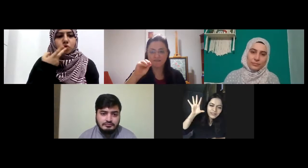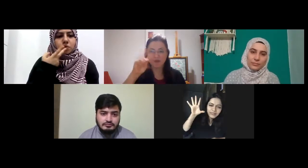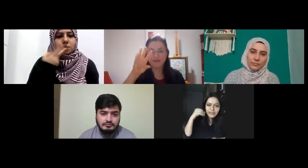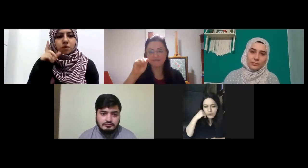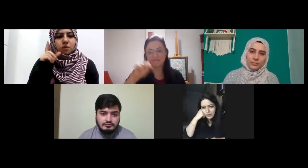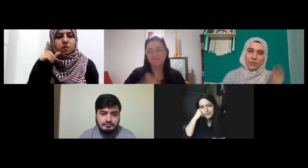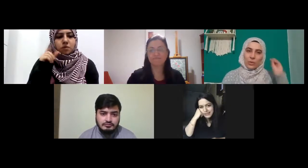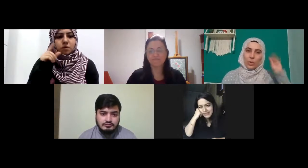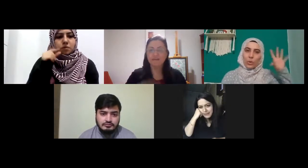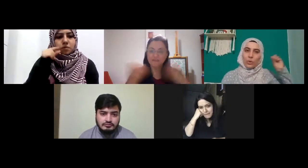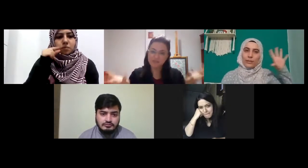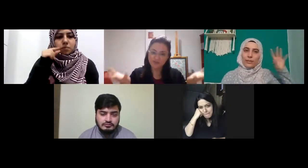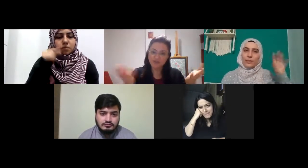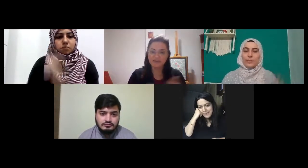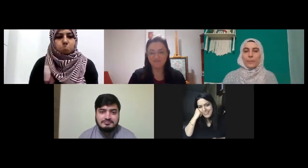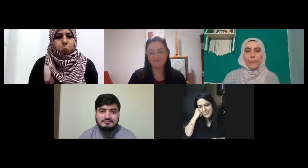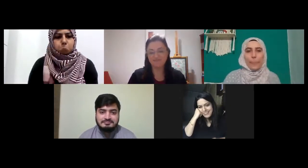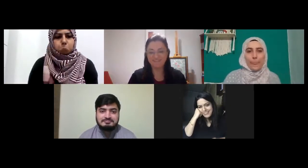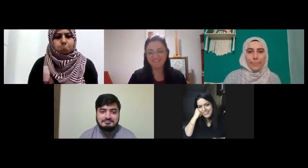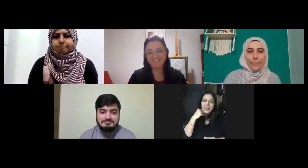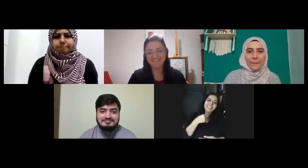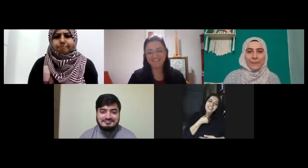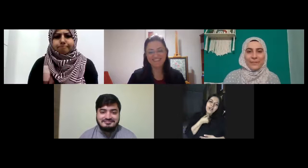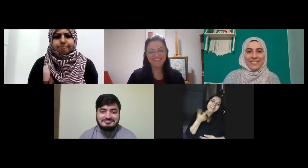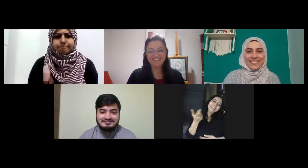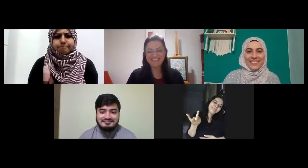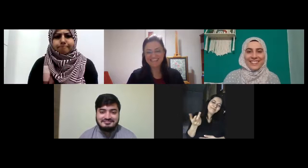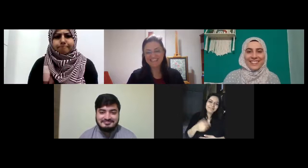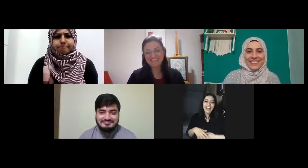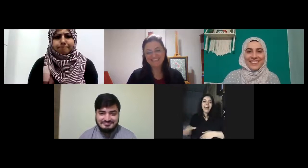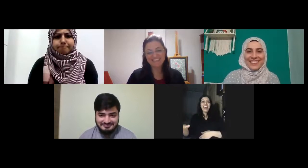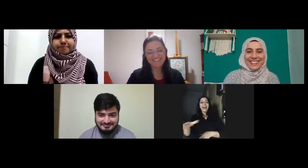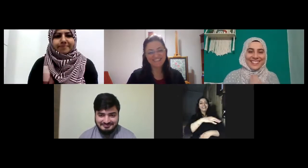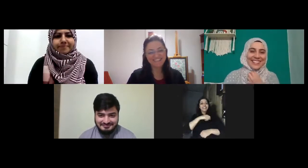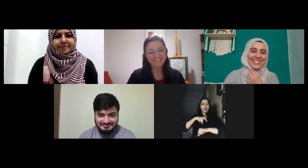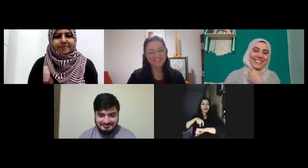olabilir teşekkürler ah rica ederim her zaman